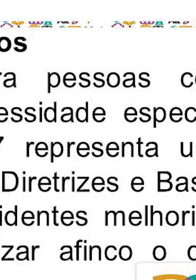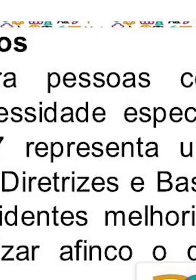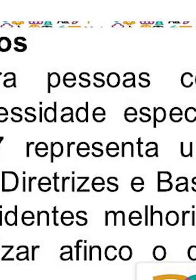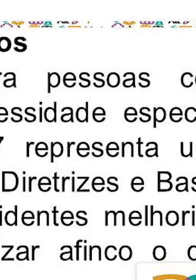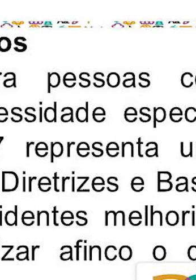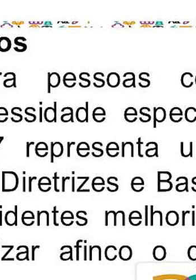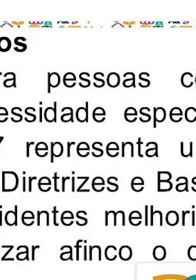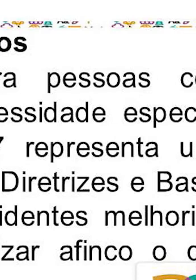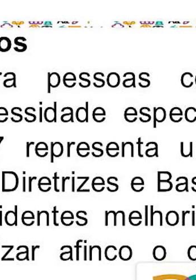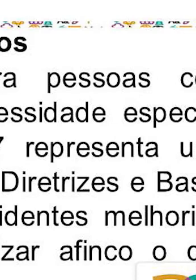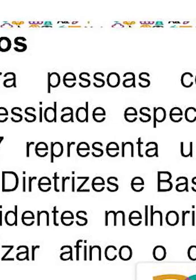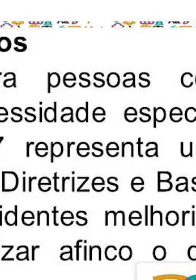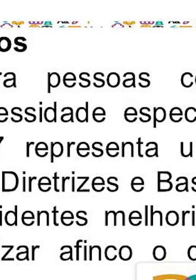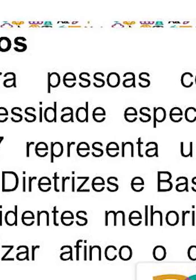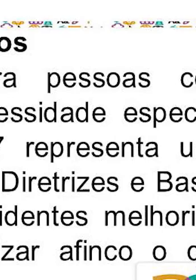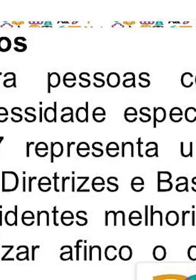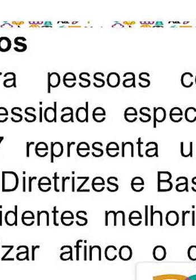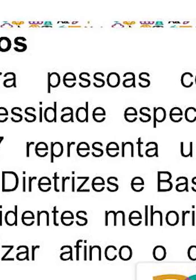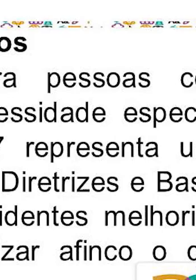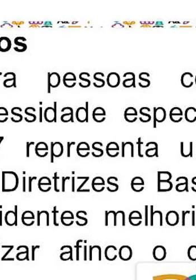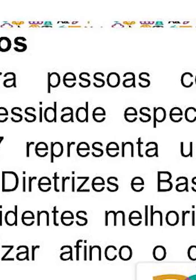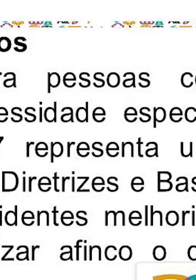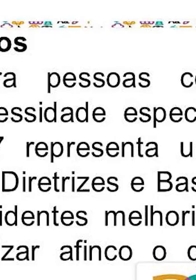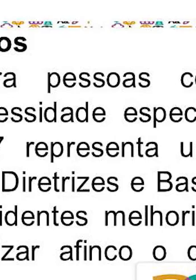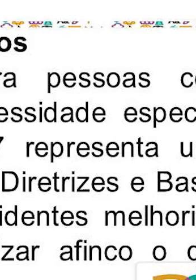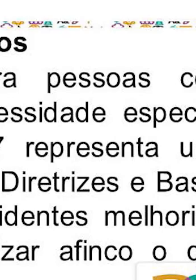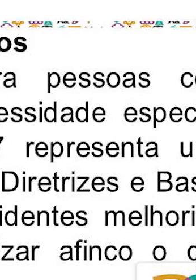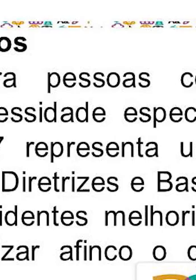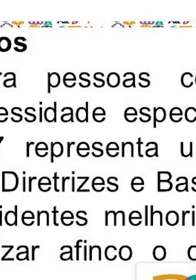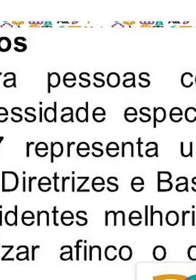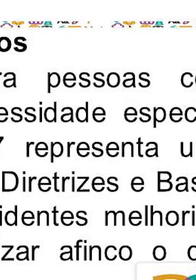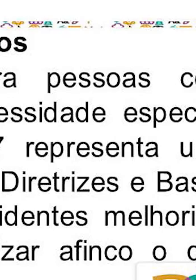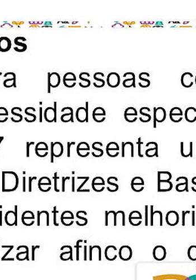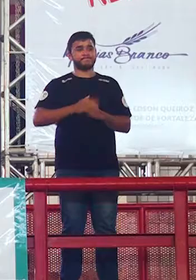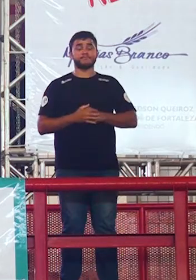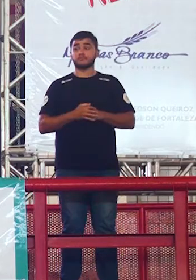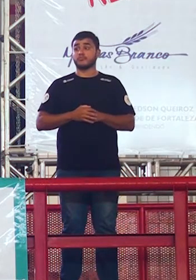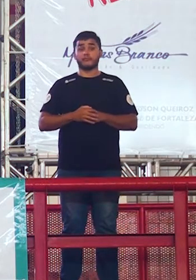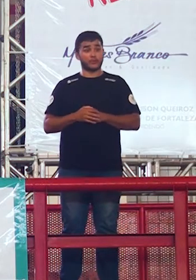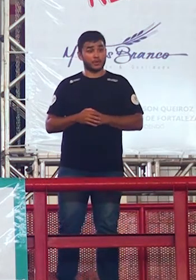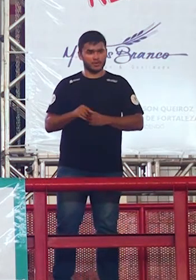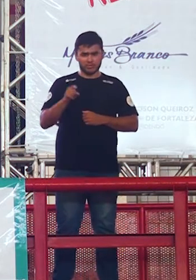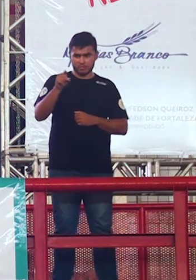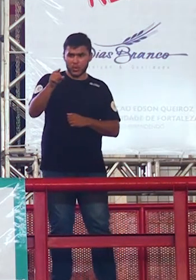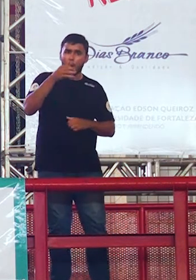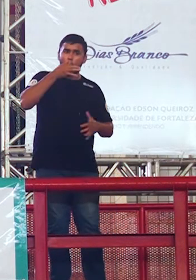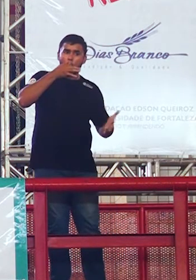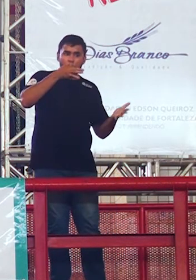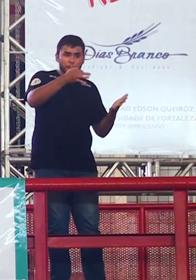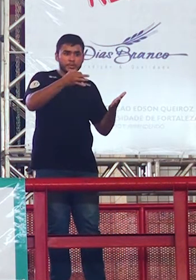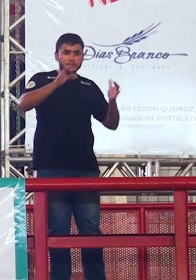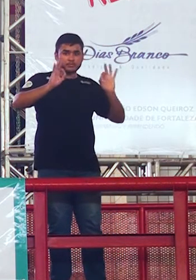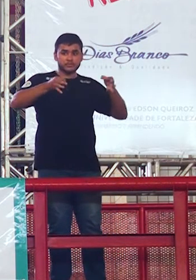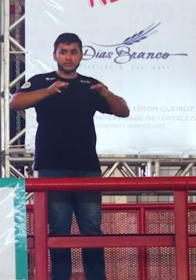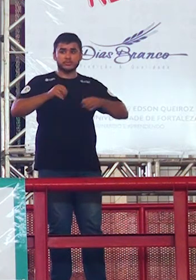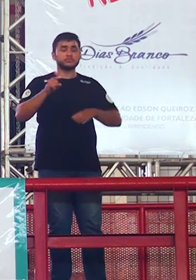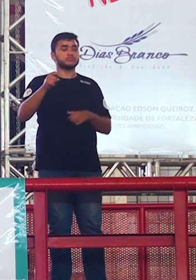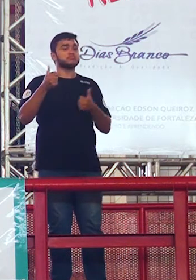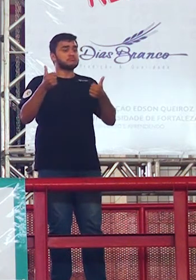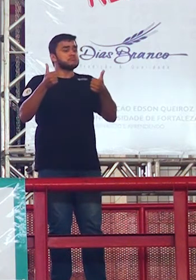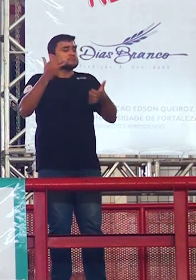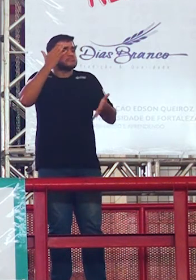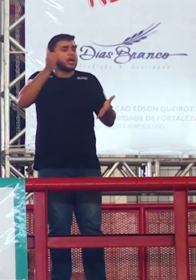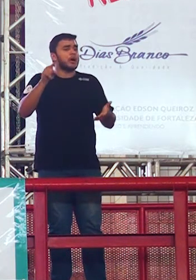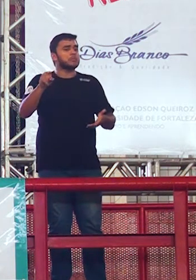afínco o que manda a lei constitucional este aluno sabe da opinião ou não sabe sim